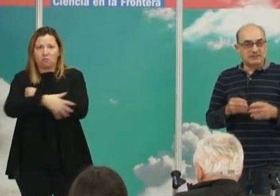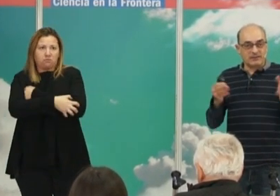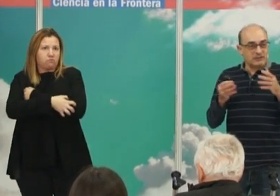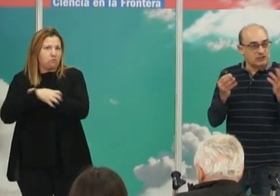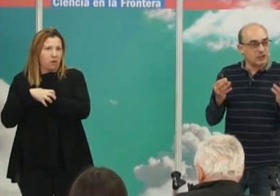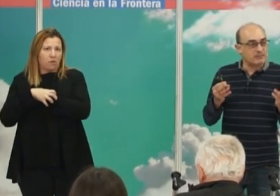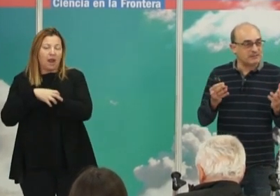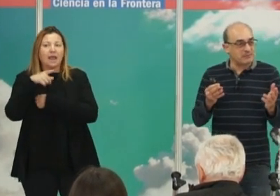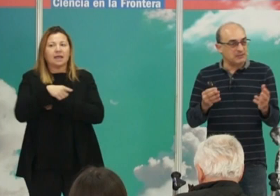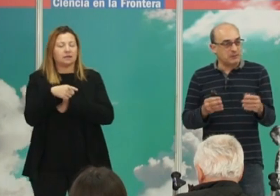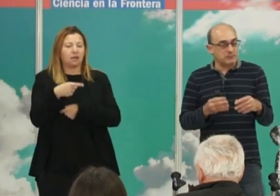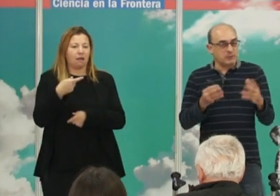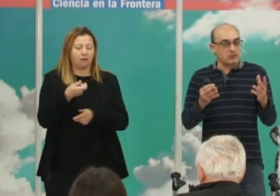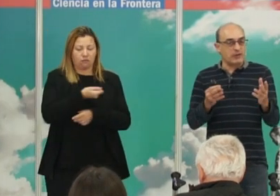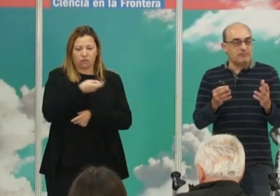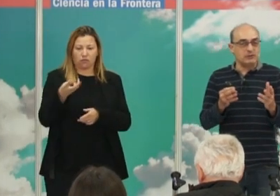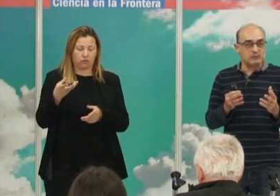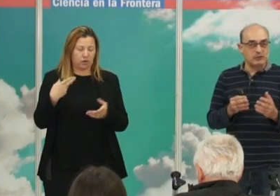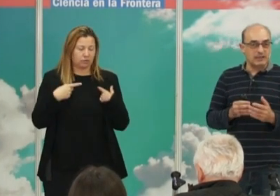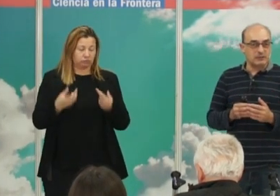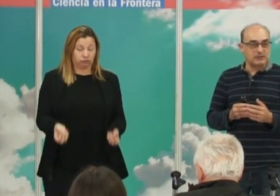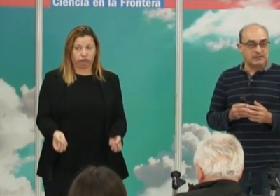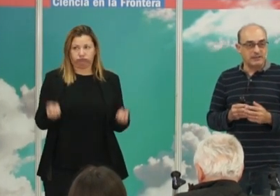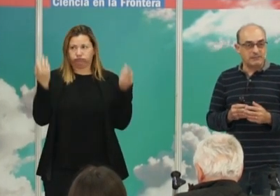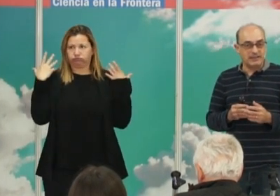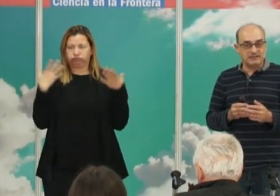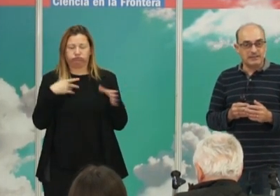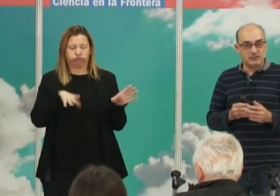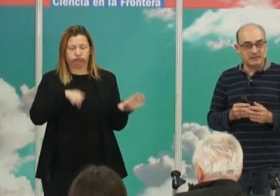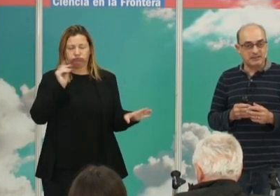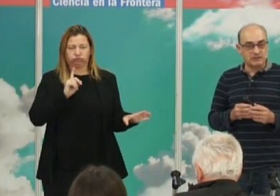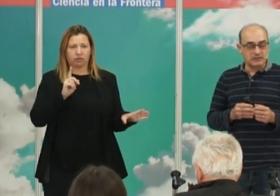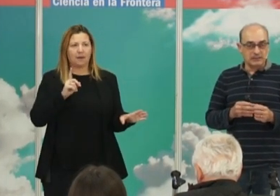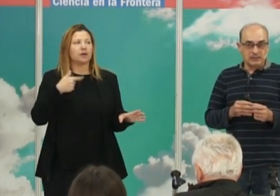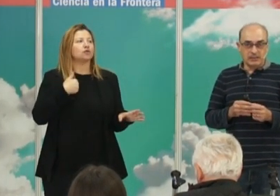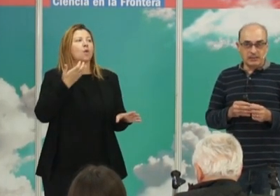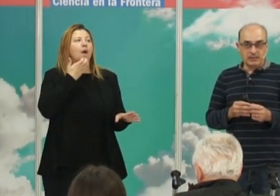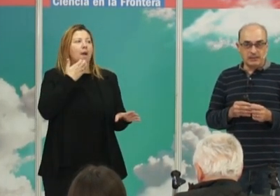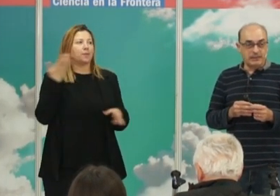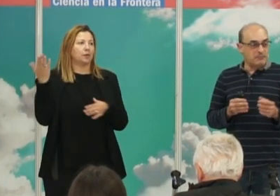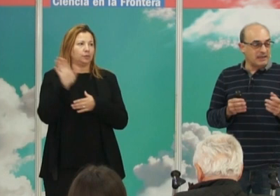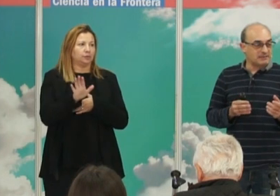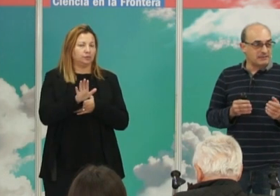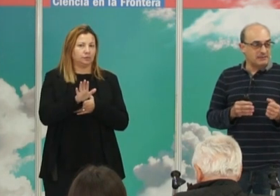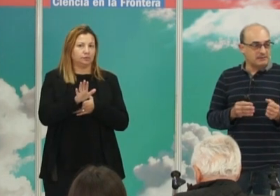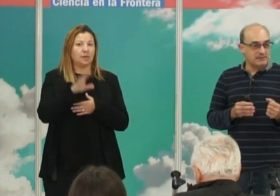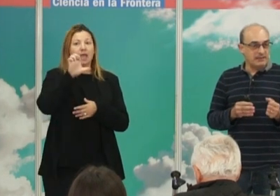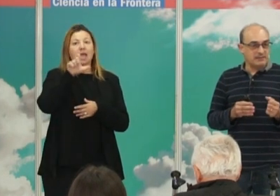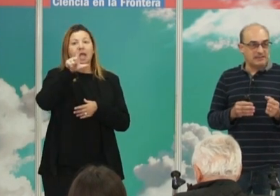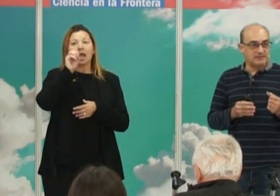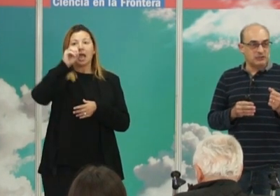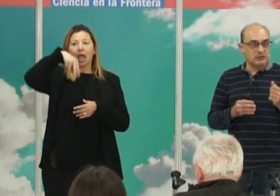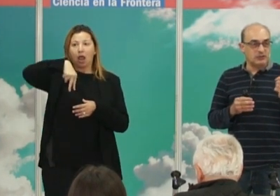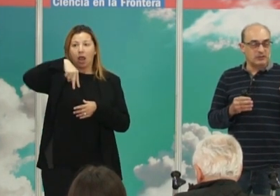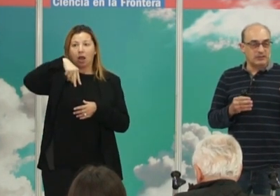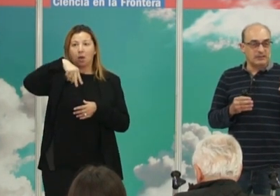Estas cifras son incomprensibles, pero os pongo un ejemplo muy claro de finales del año pasado. Elon Musk, que